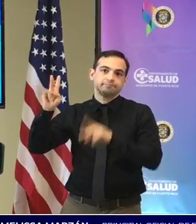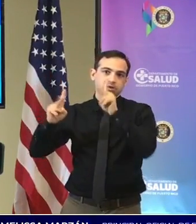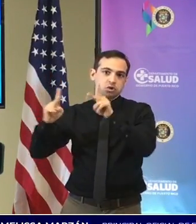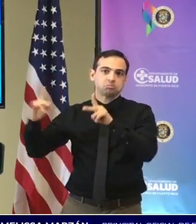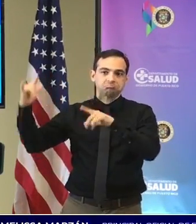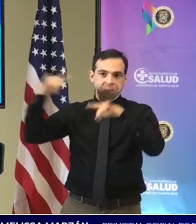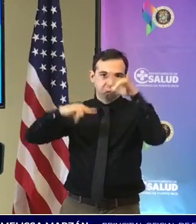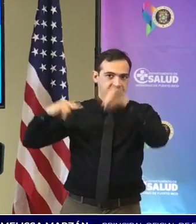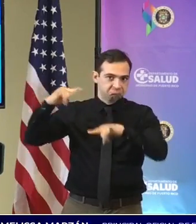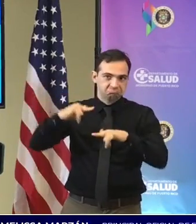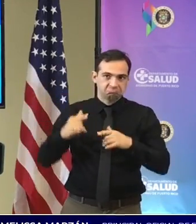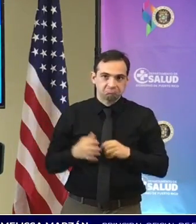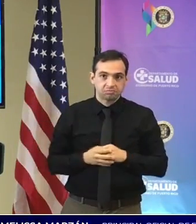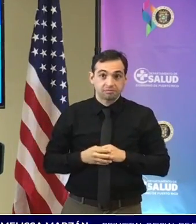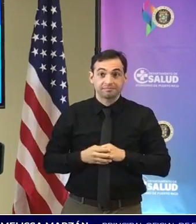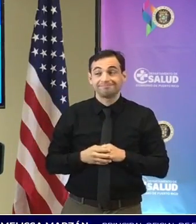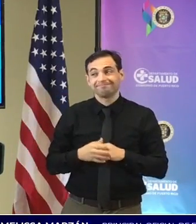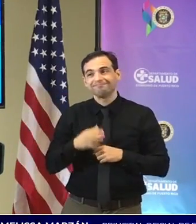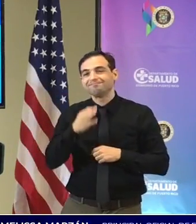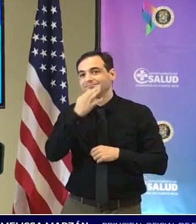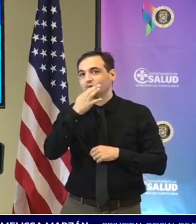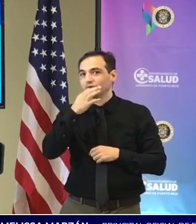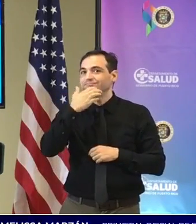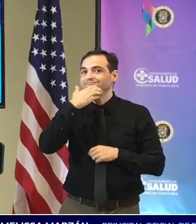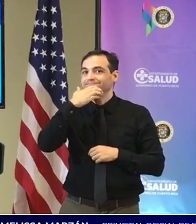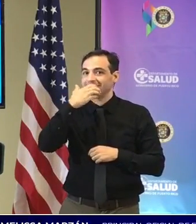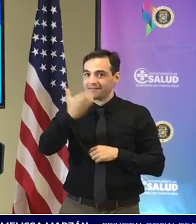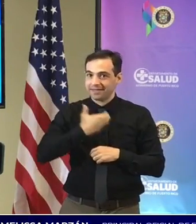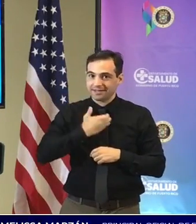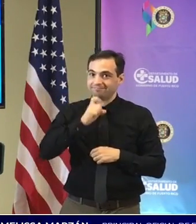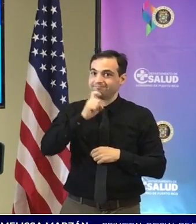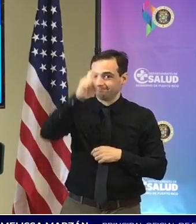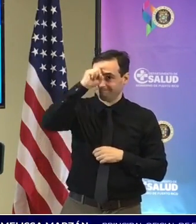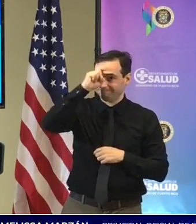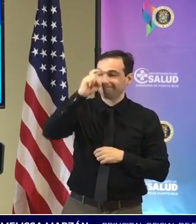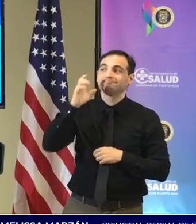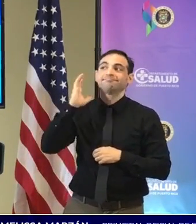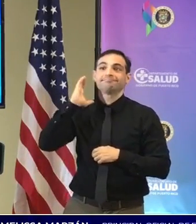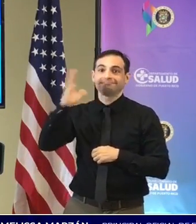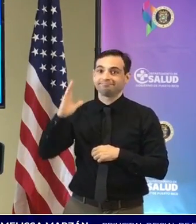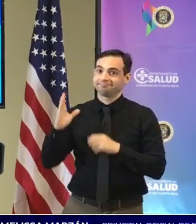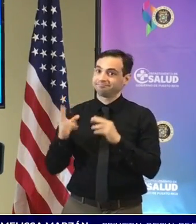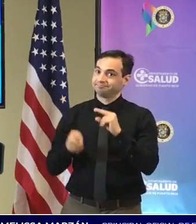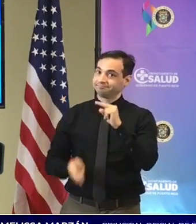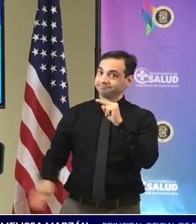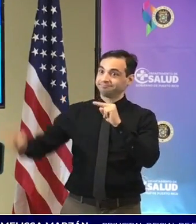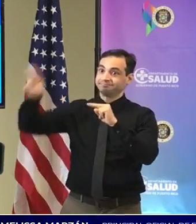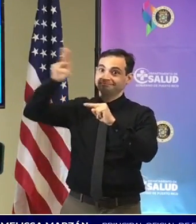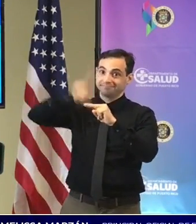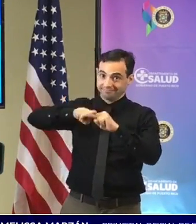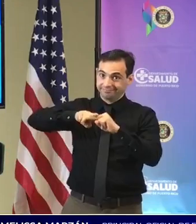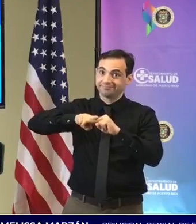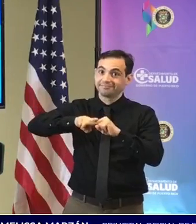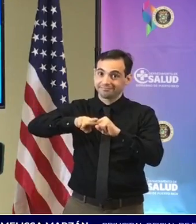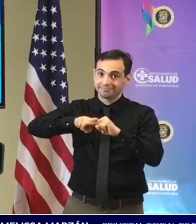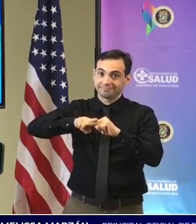que de cara a que se acerca la navidad ese promedio va a continuar en aumento